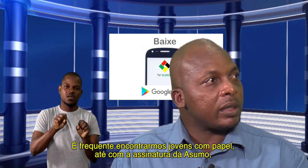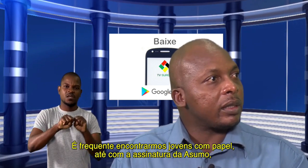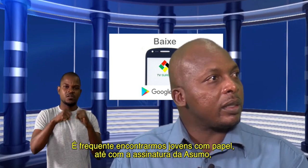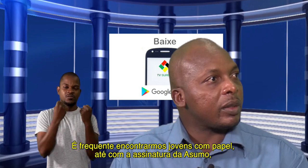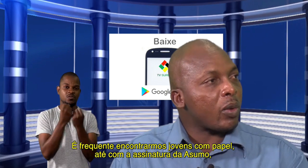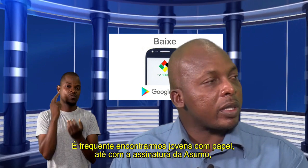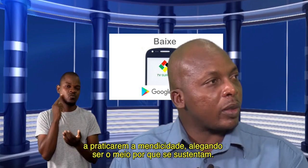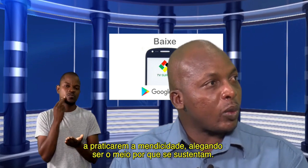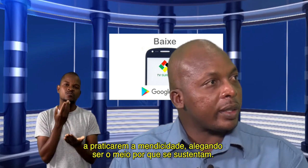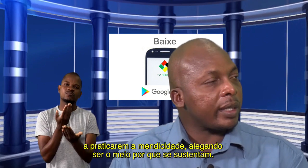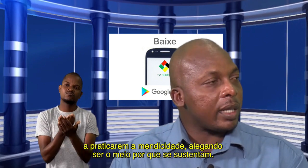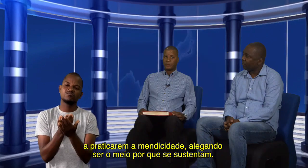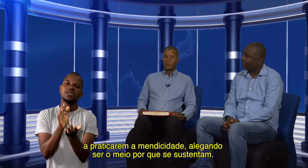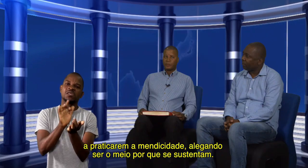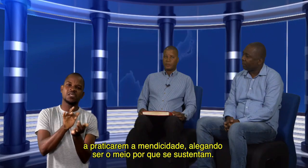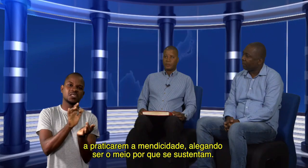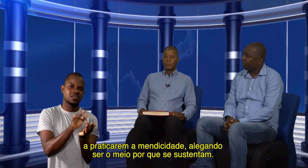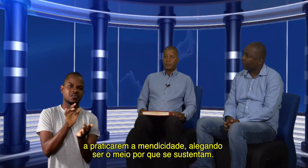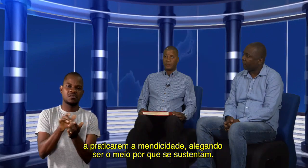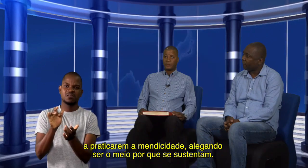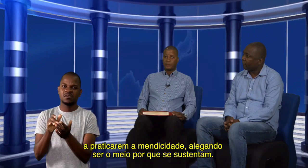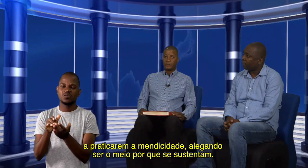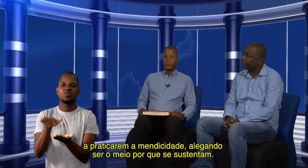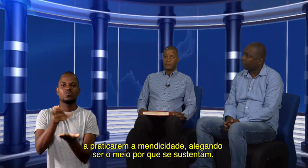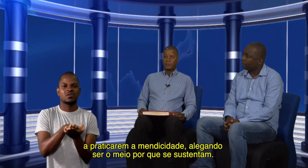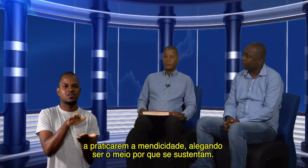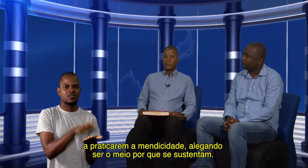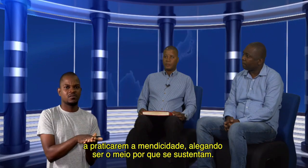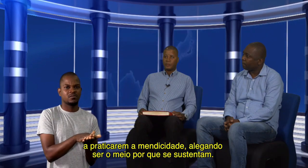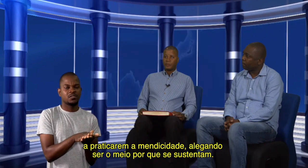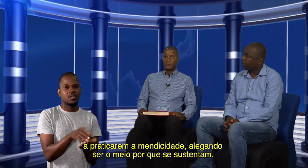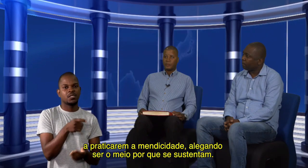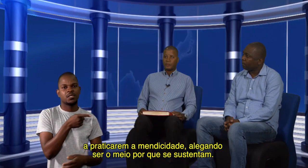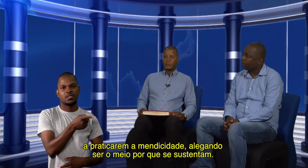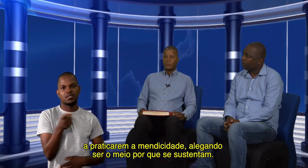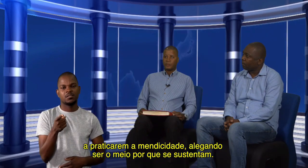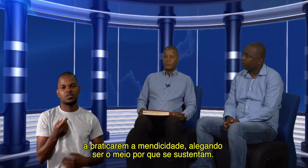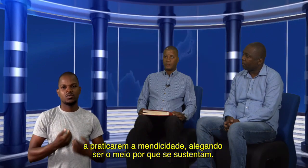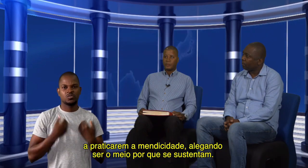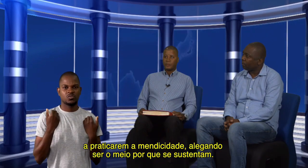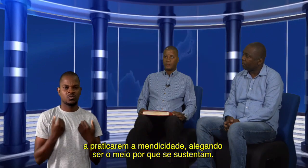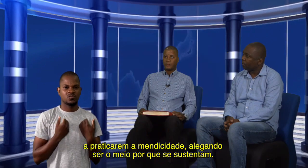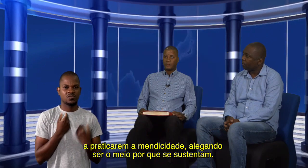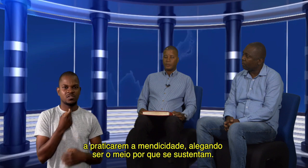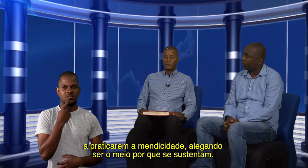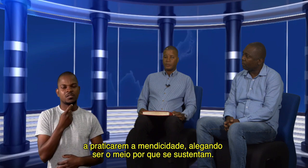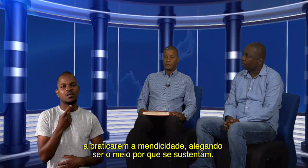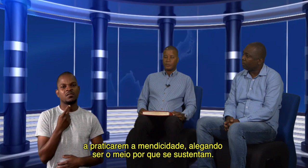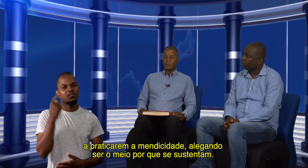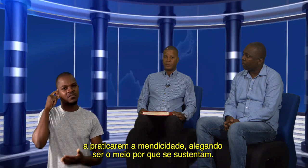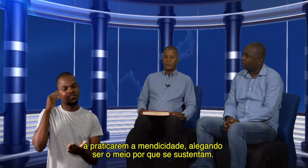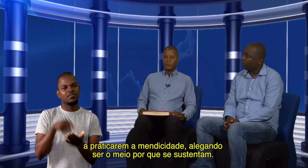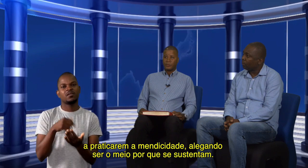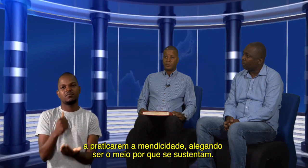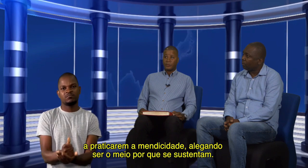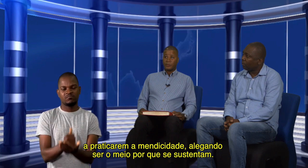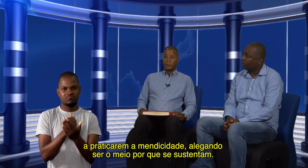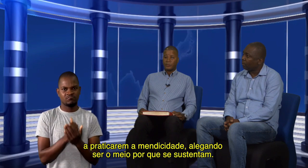com assinatura até de Azumo para praticar minicidades, que é o meio que pode se